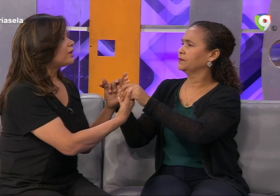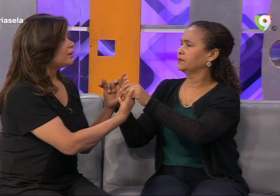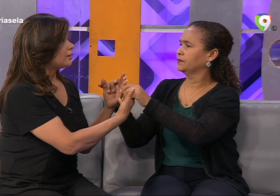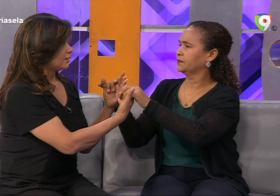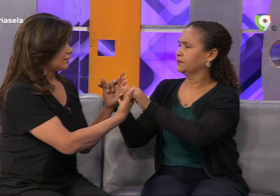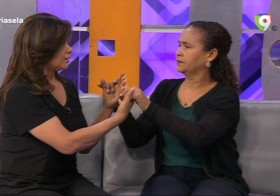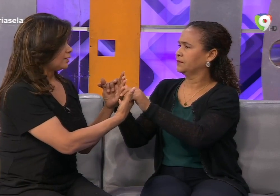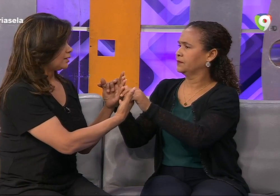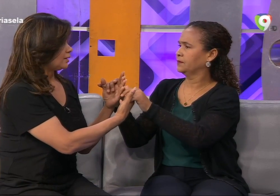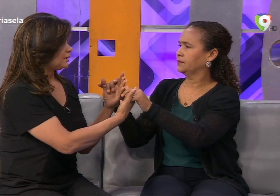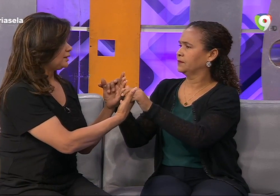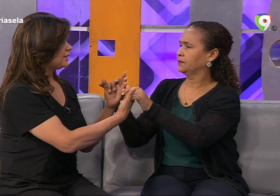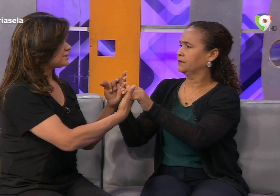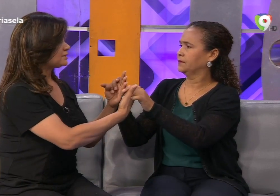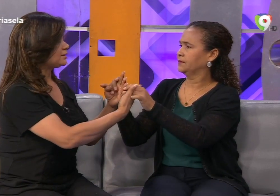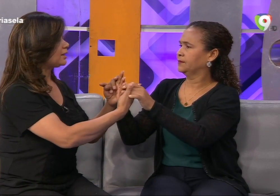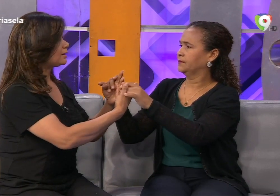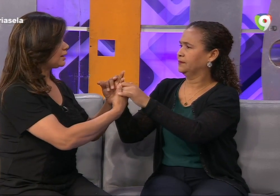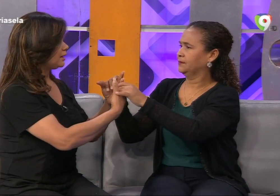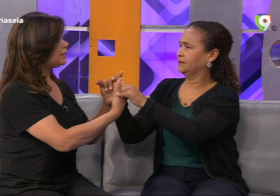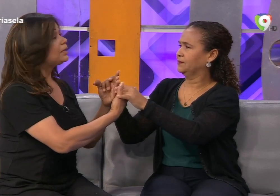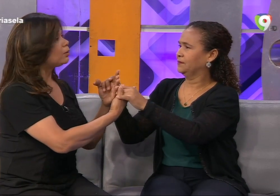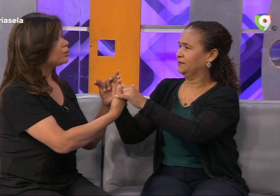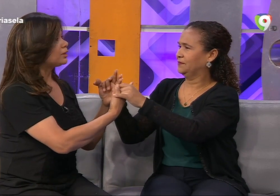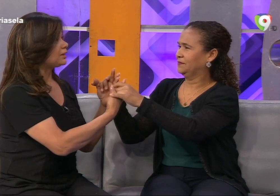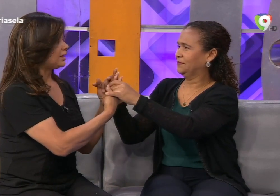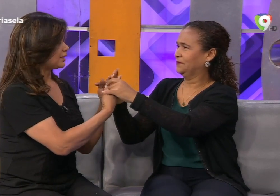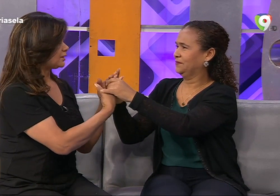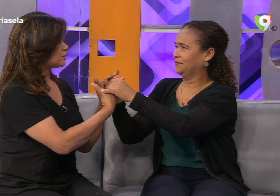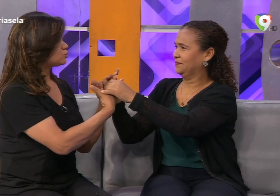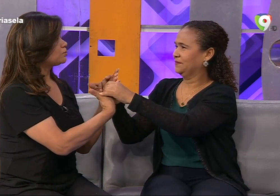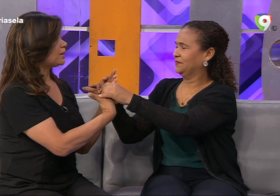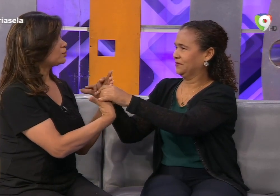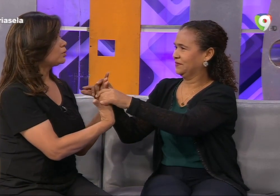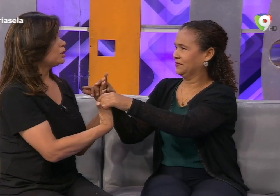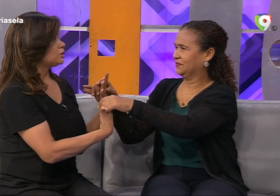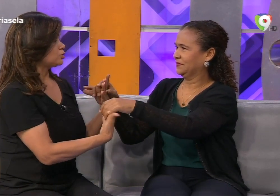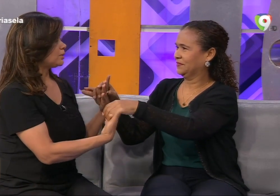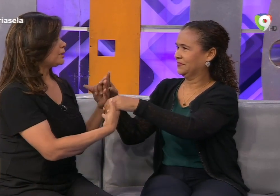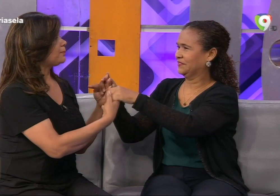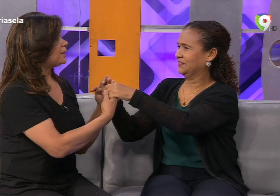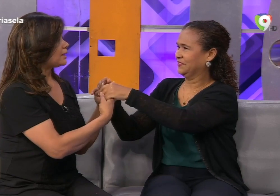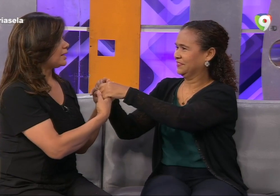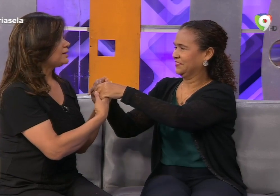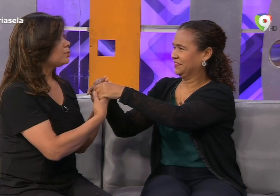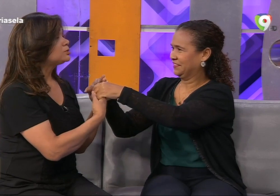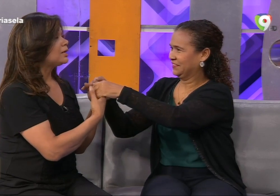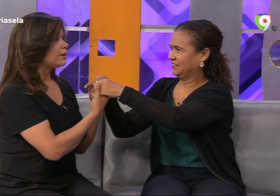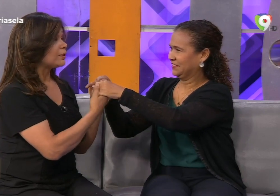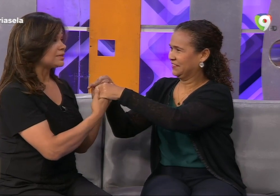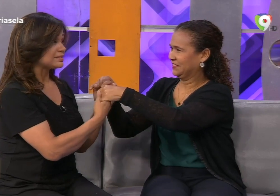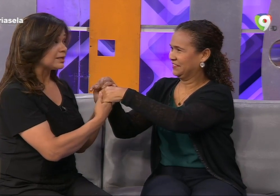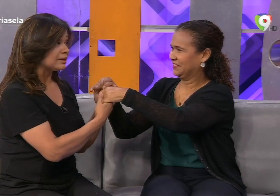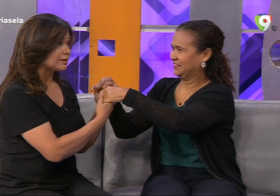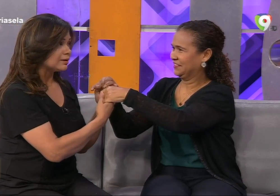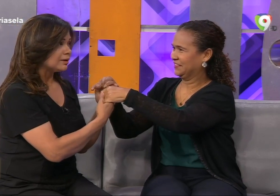ve necesita ni oye tiene que tener sus manos sobre la mía ella usa lengua de señas